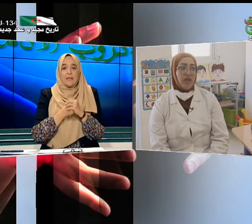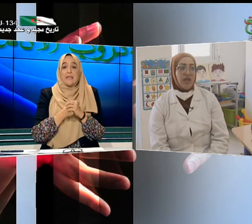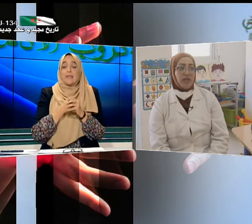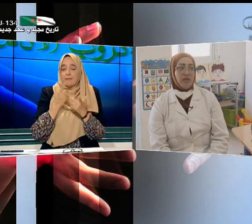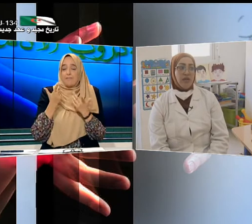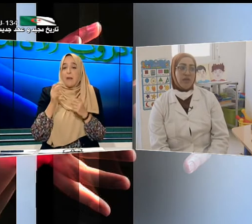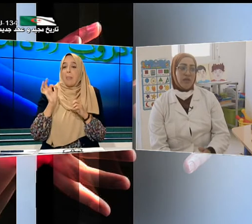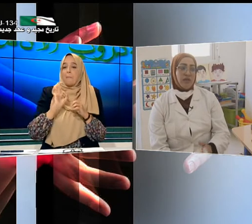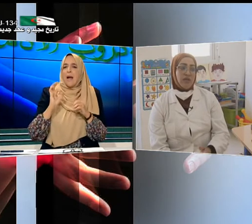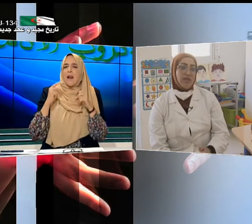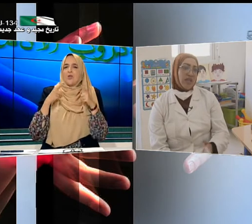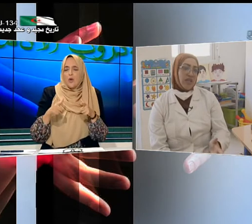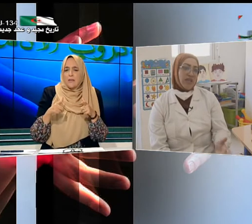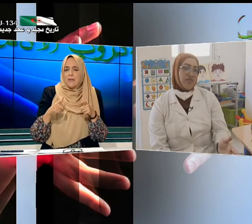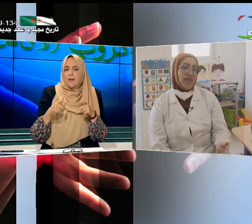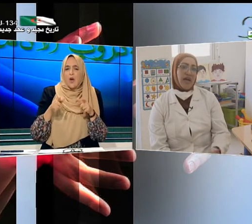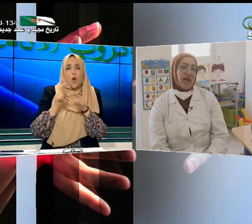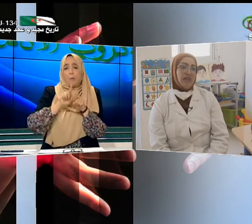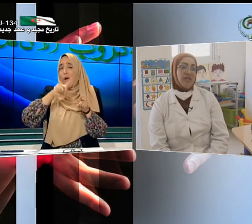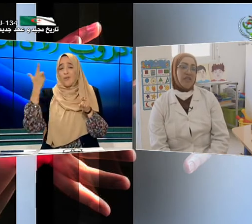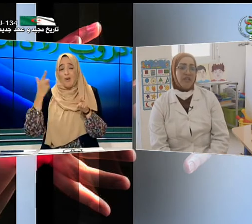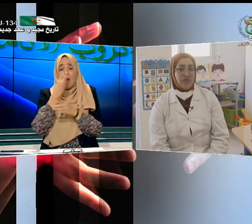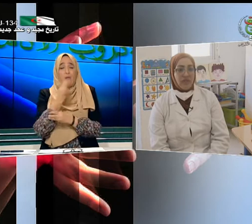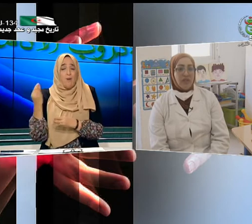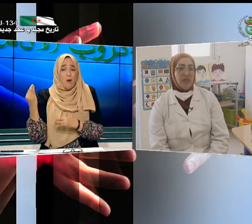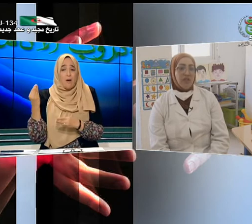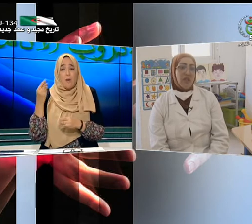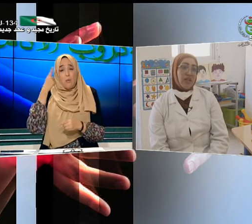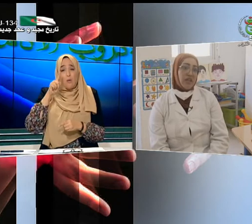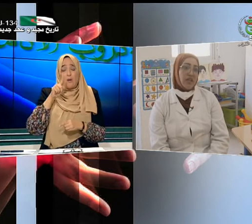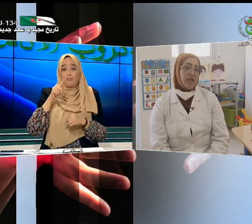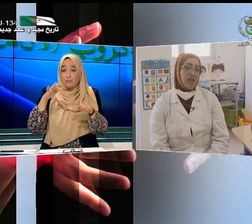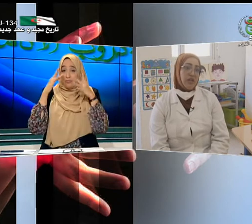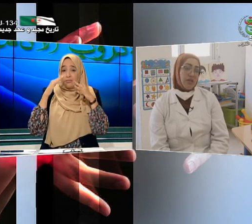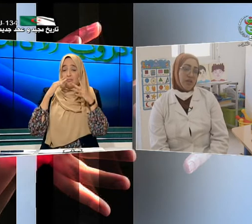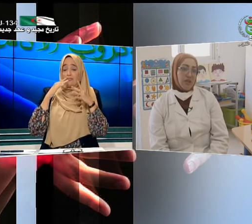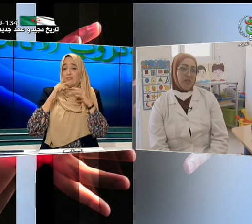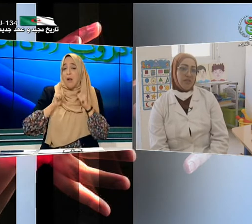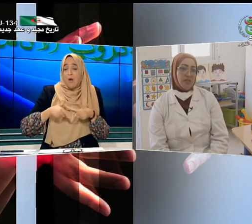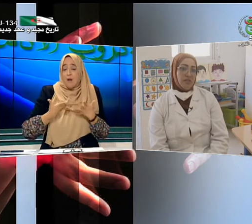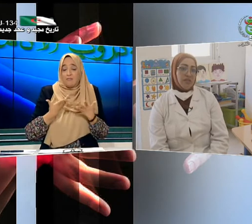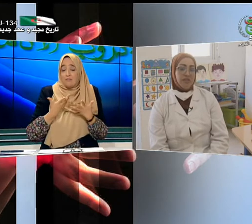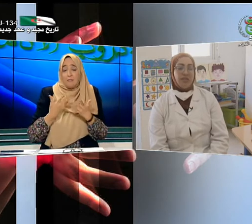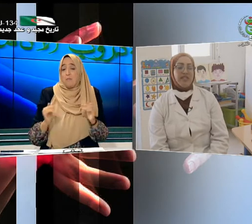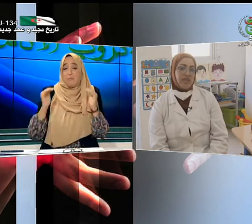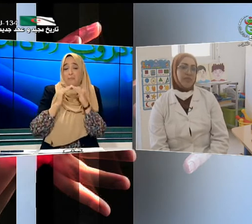مثل الأطفال الآخرين في تلقي التعليم